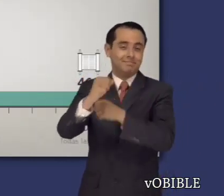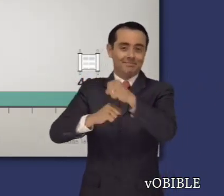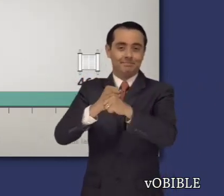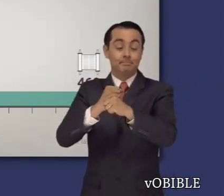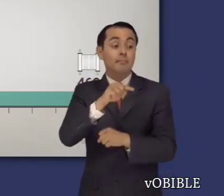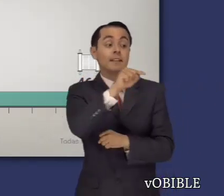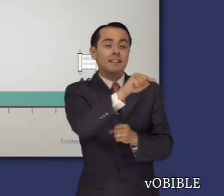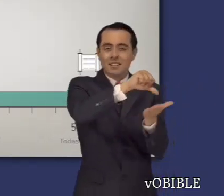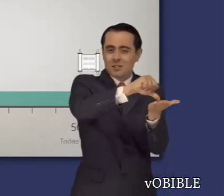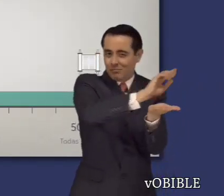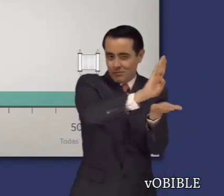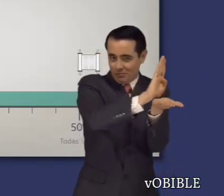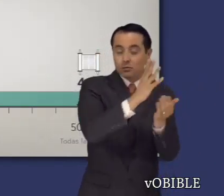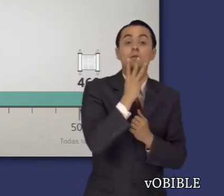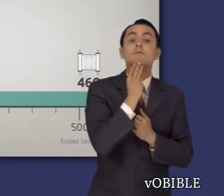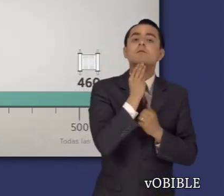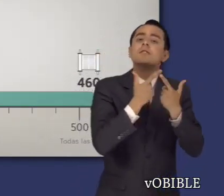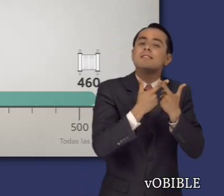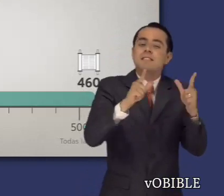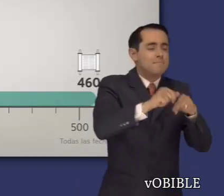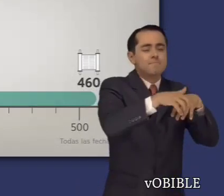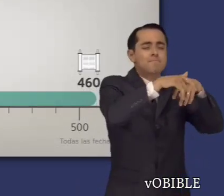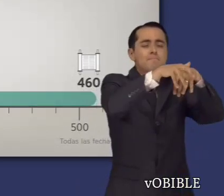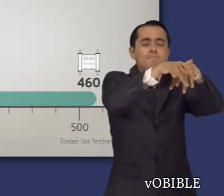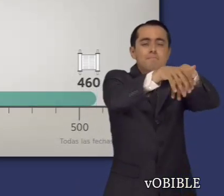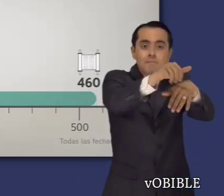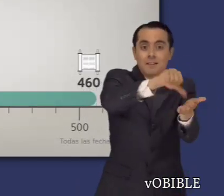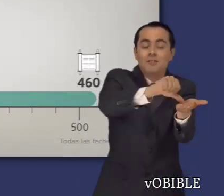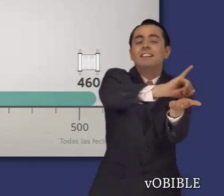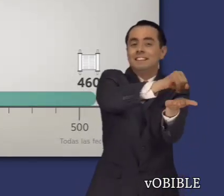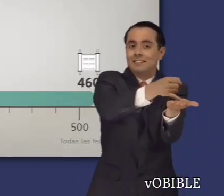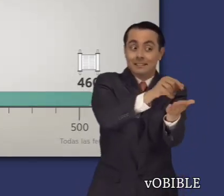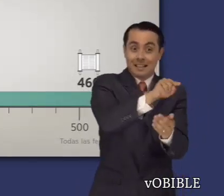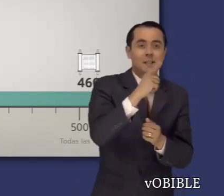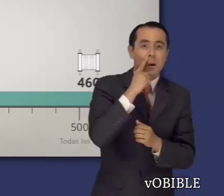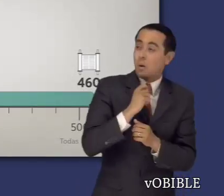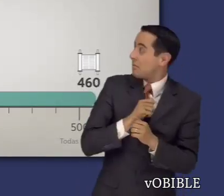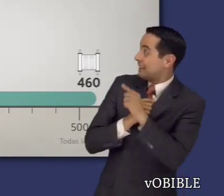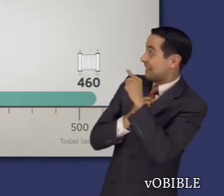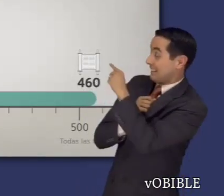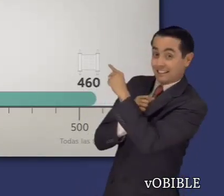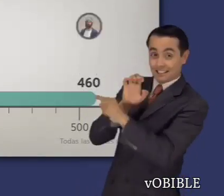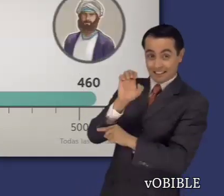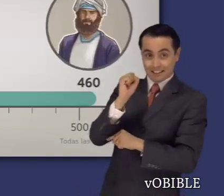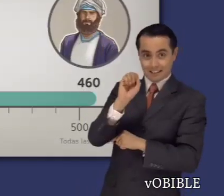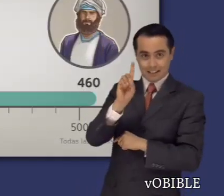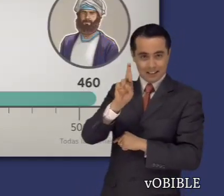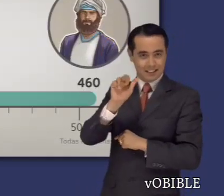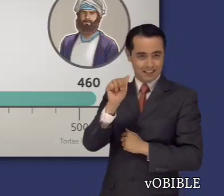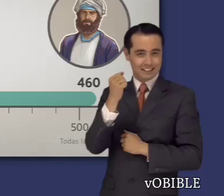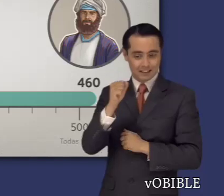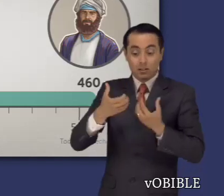el primero de sus compositores. Los Salmos fueron compilados cuando los judíos regresaron a Jerusalén tras su destierro en Babilonia.